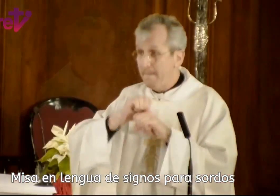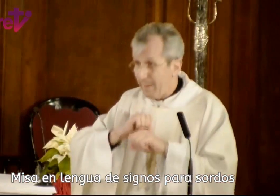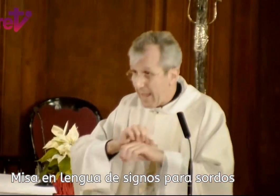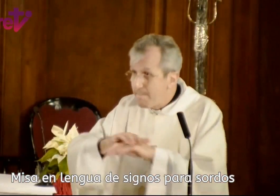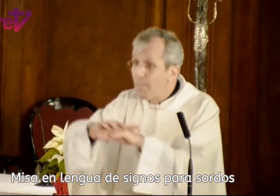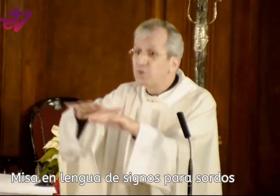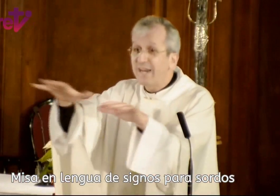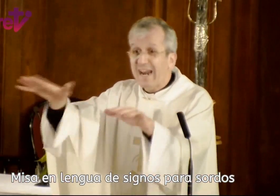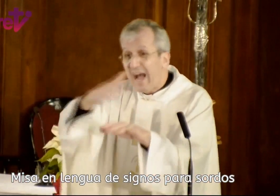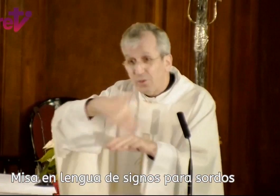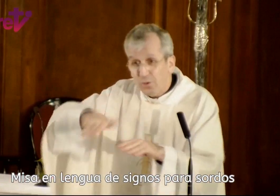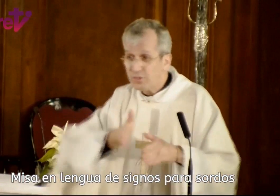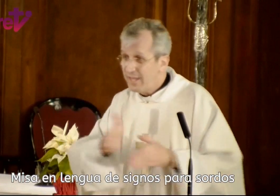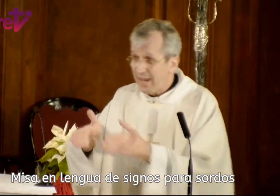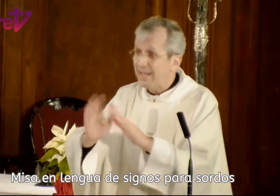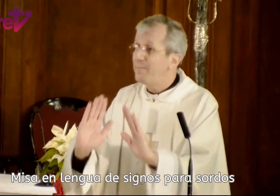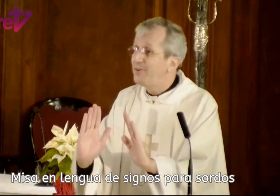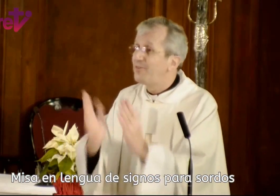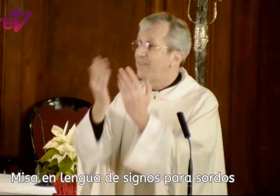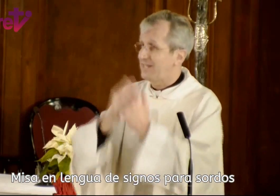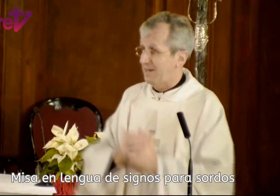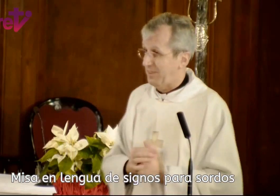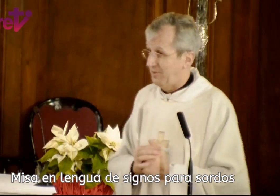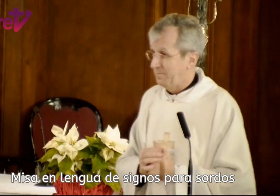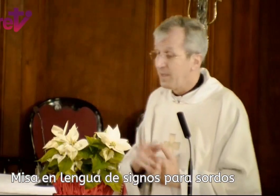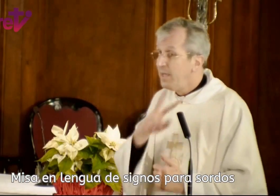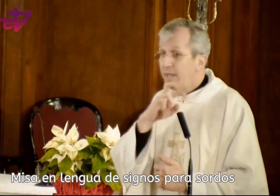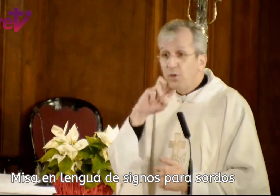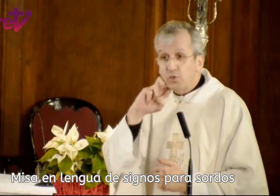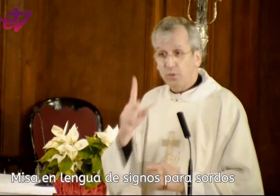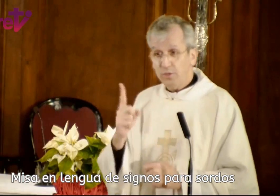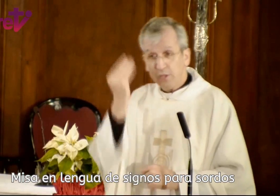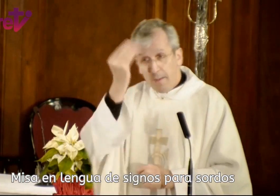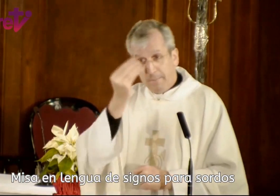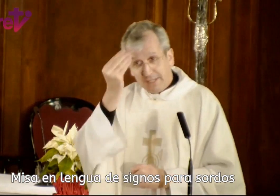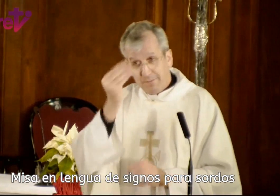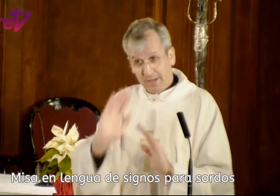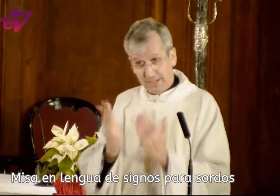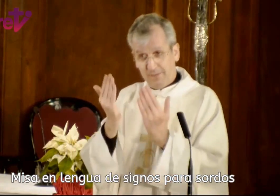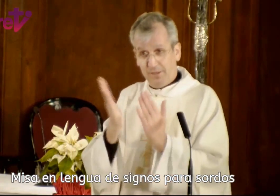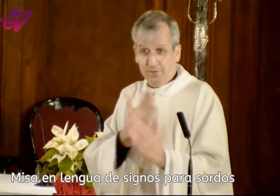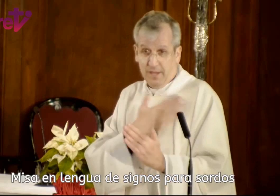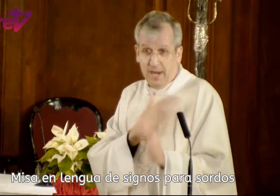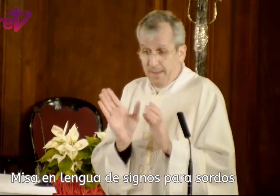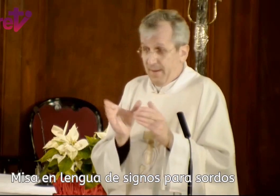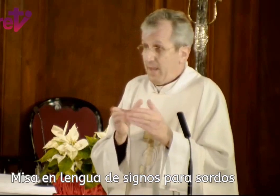para mostrar a todos el camino de la salvación. Y los judíos pensaban que la salvación era para